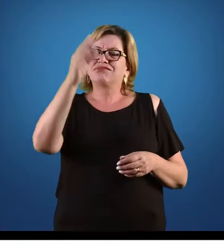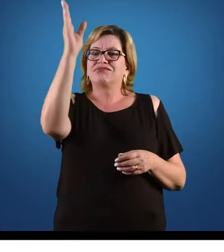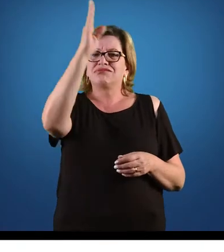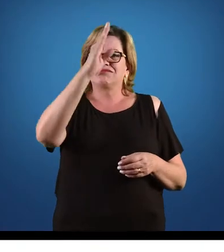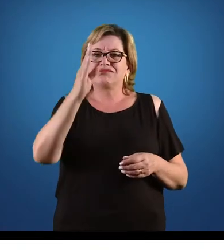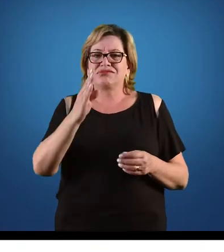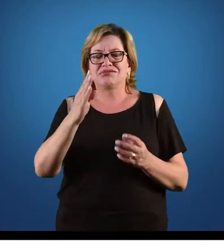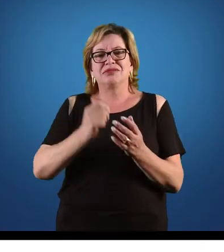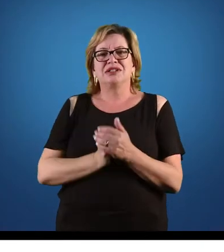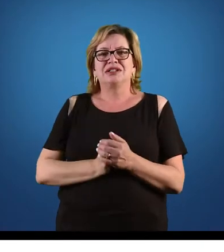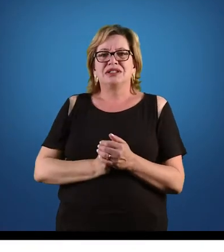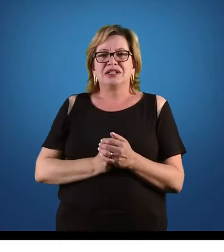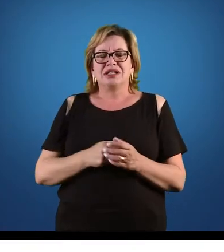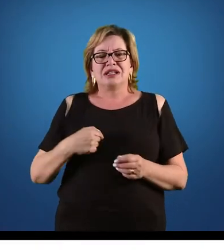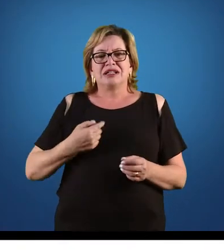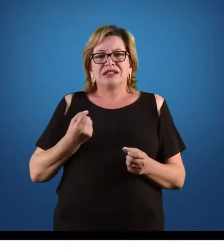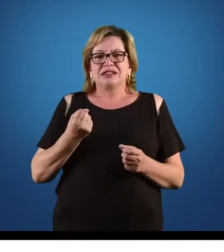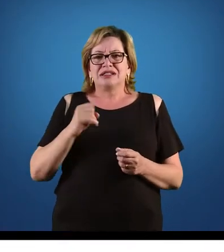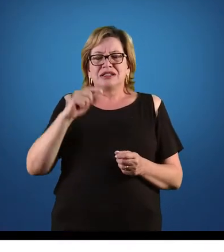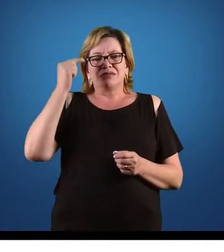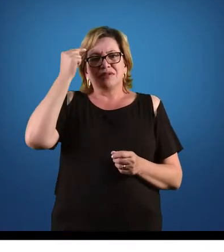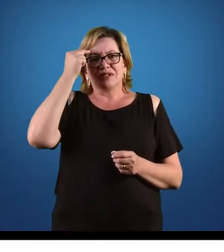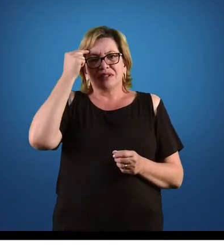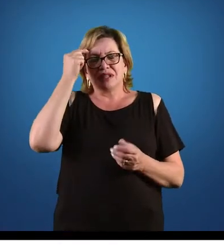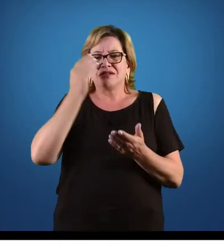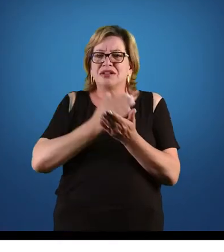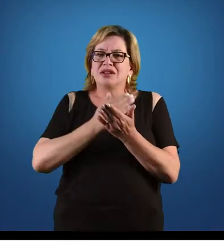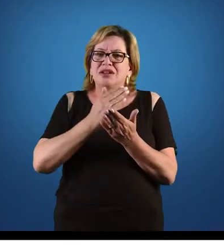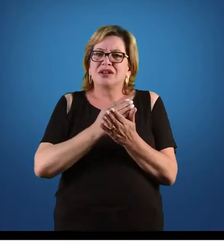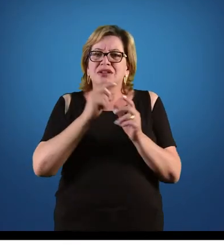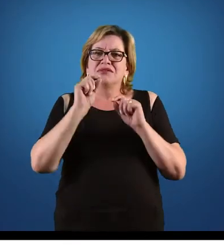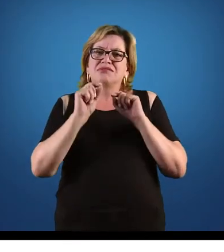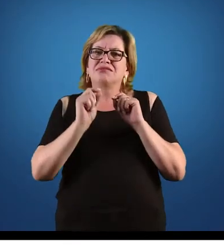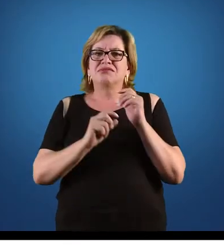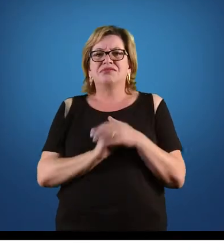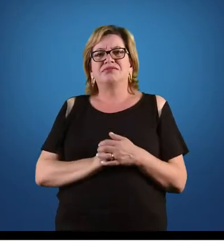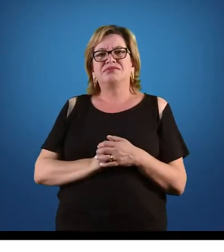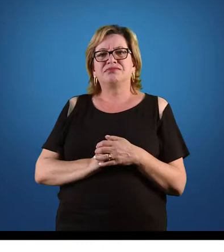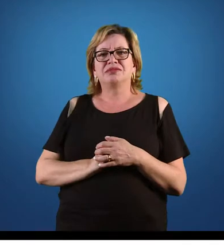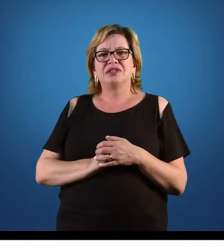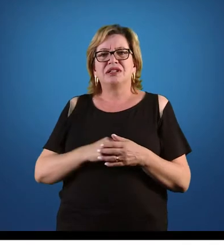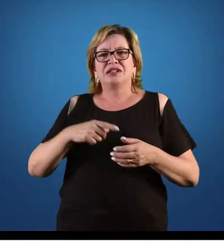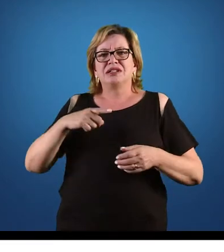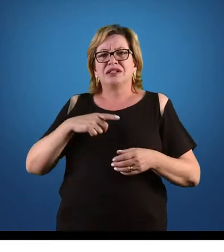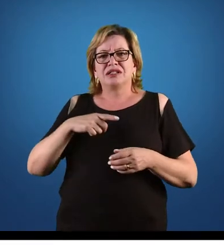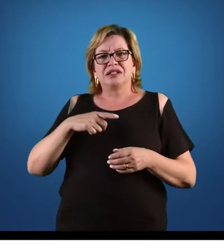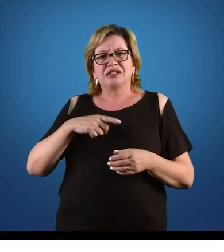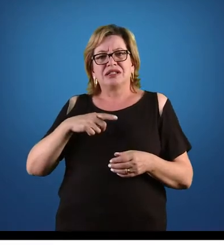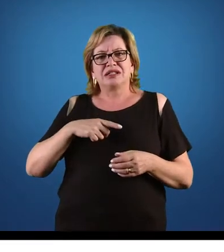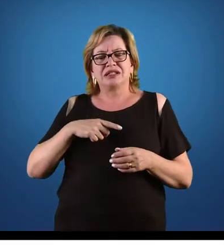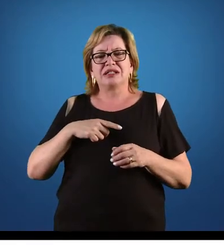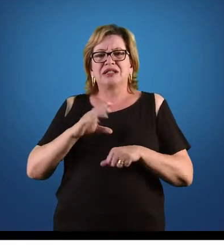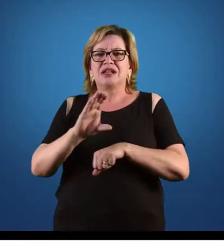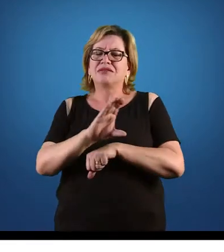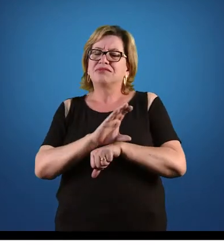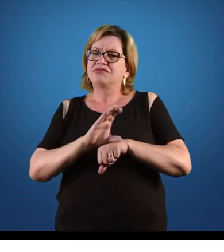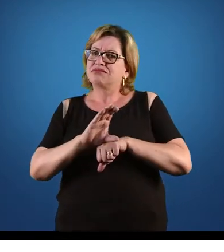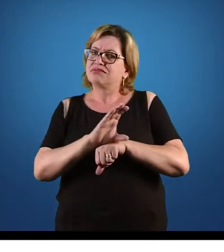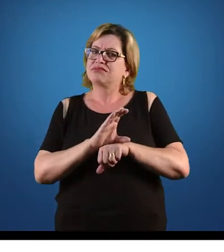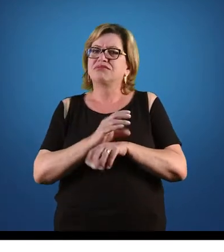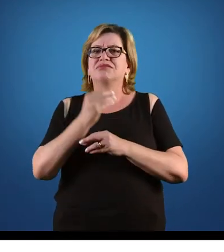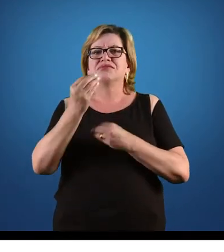Dentro desse raciocínio surge o que? Está previsto na nossa Constituição